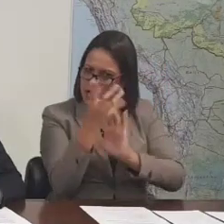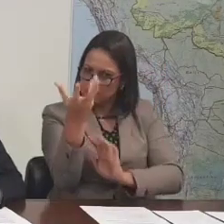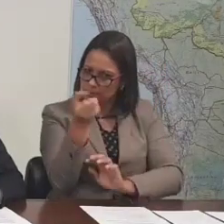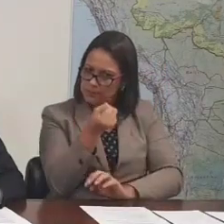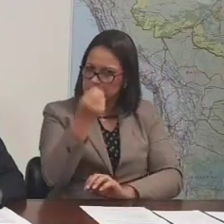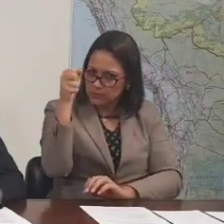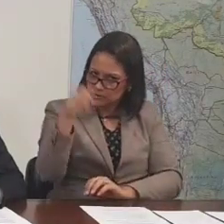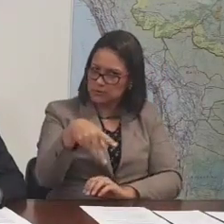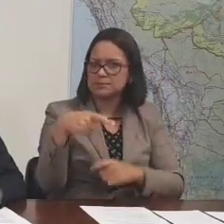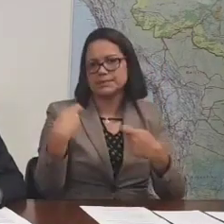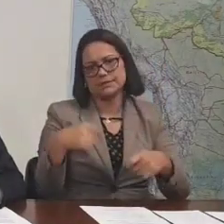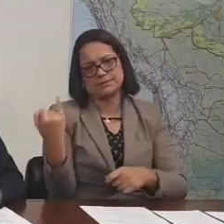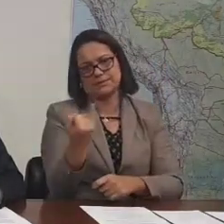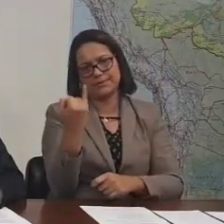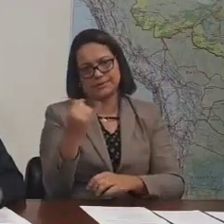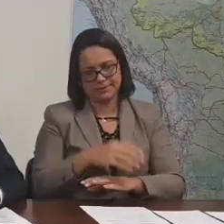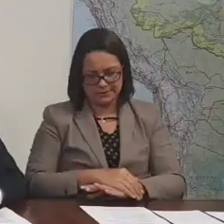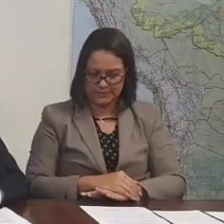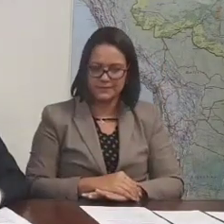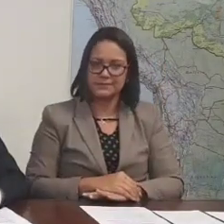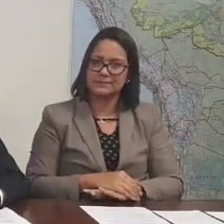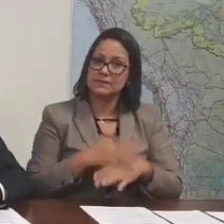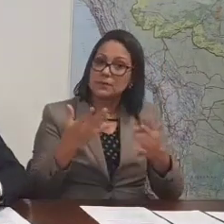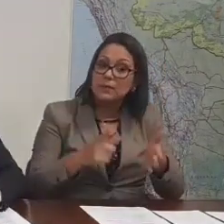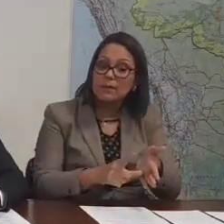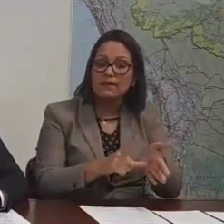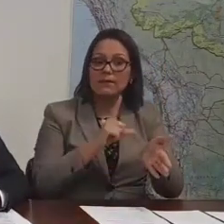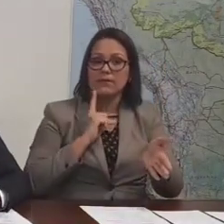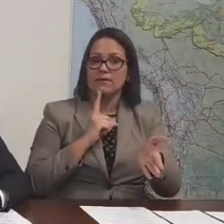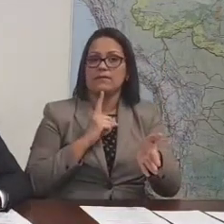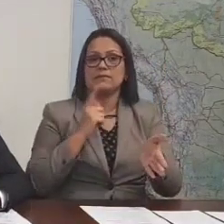futuro do nosso Brasil. Então, antes mesmo dessa reforma,